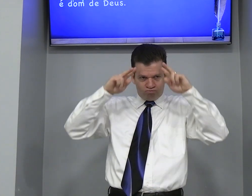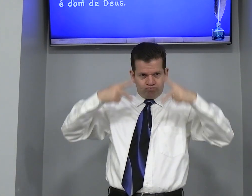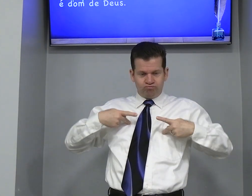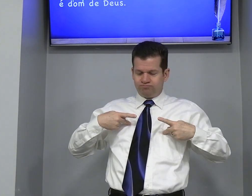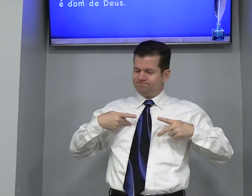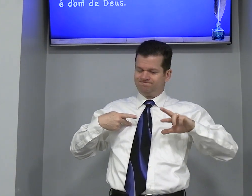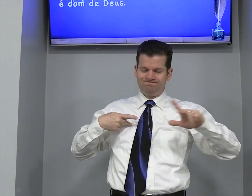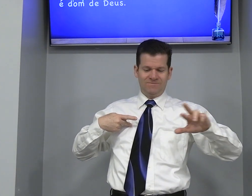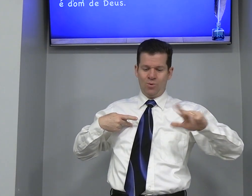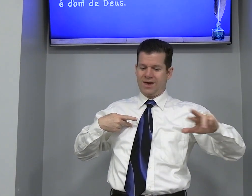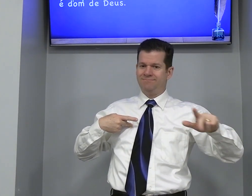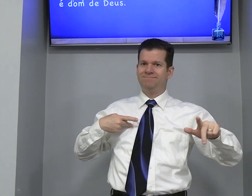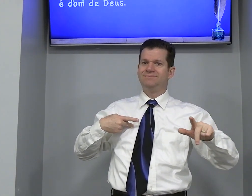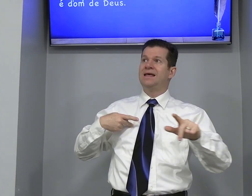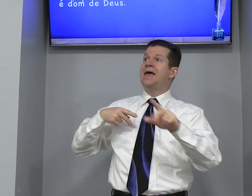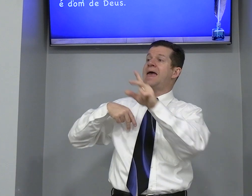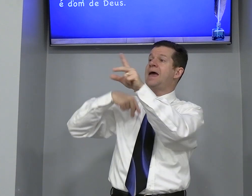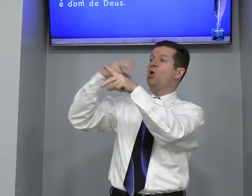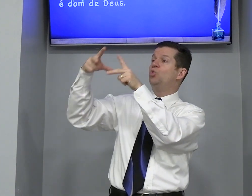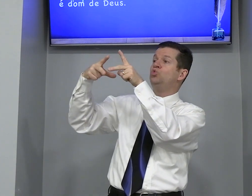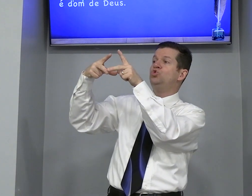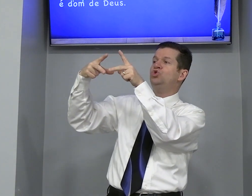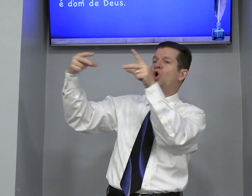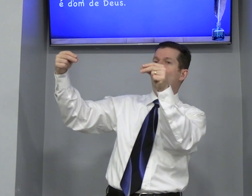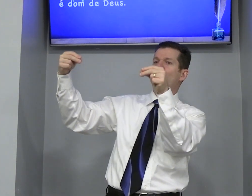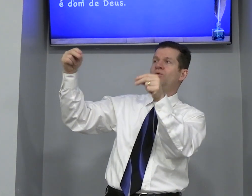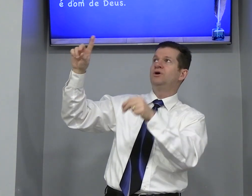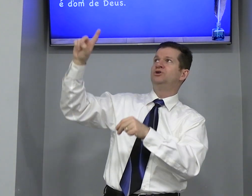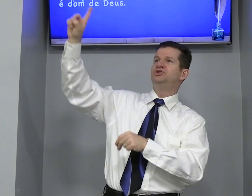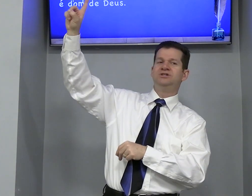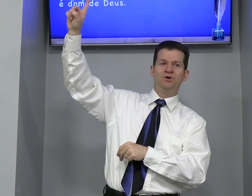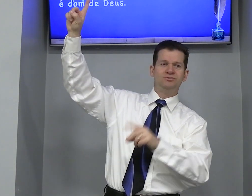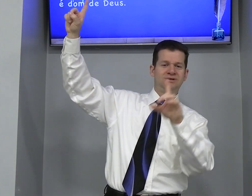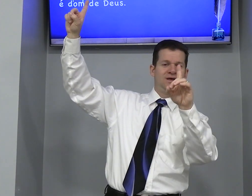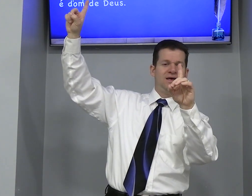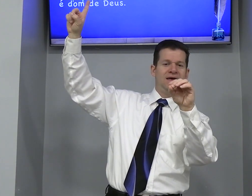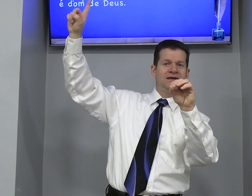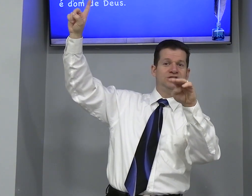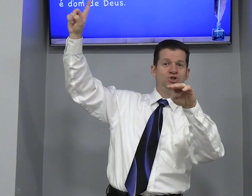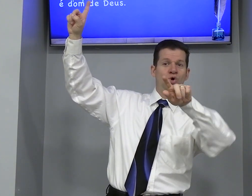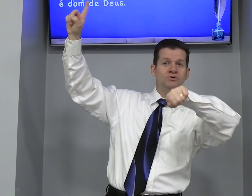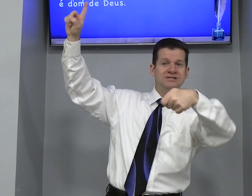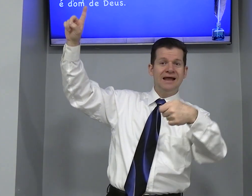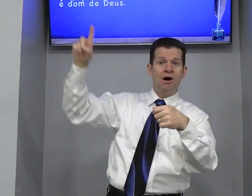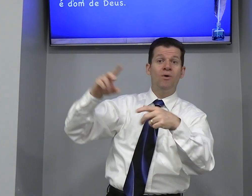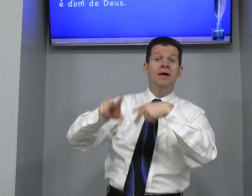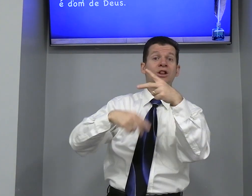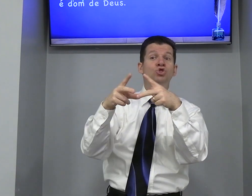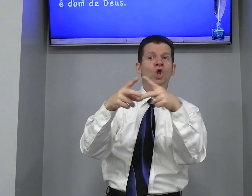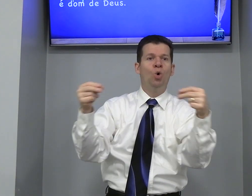Não é É um dom De Deus Esse dom Sinal Dom